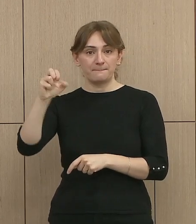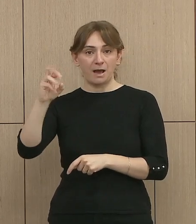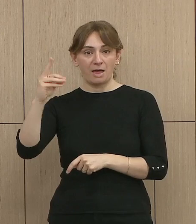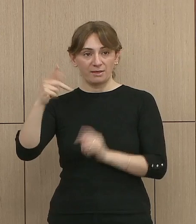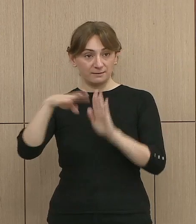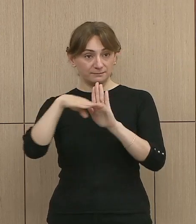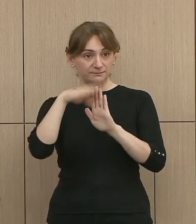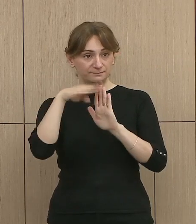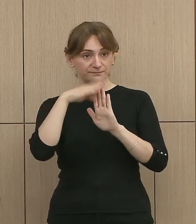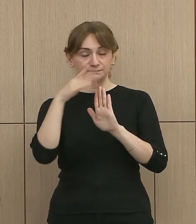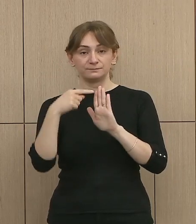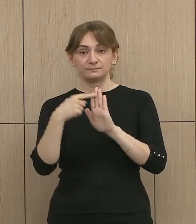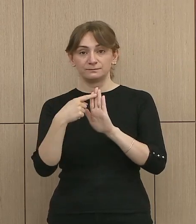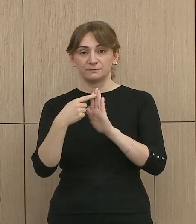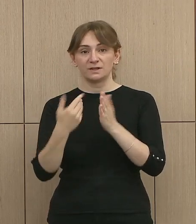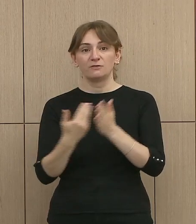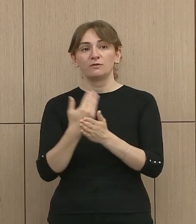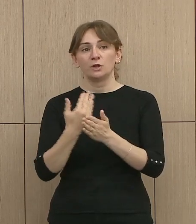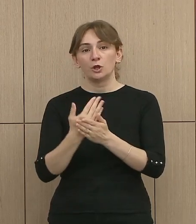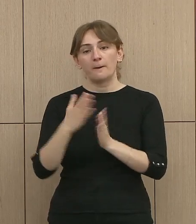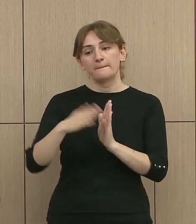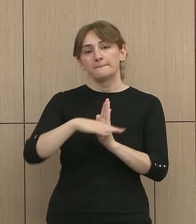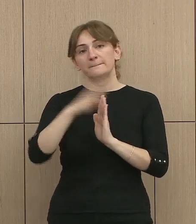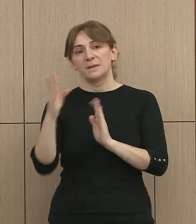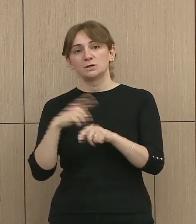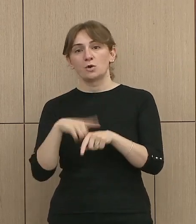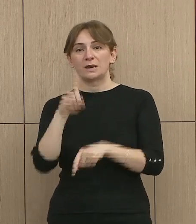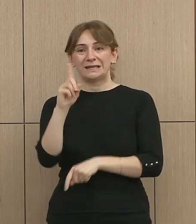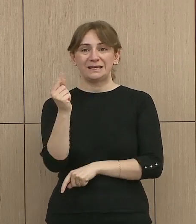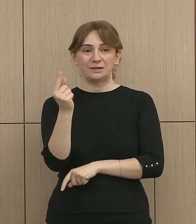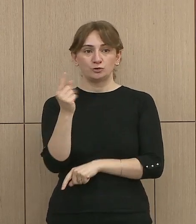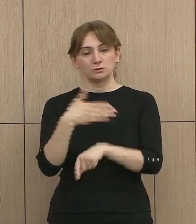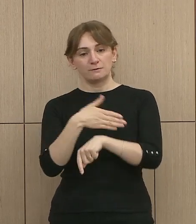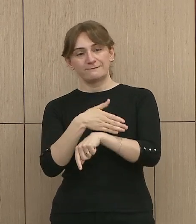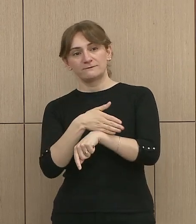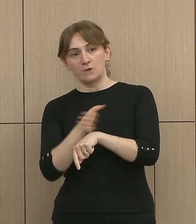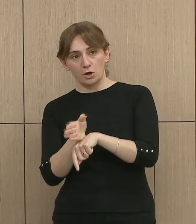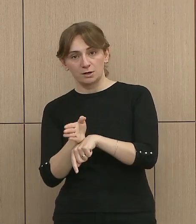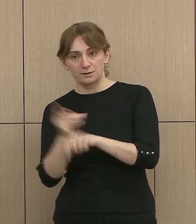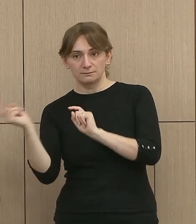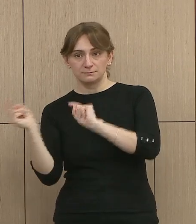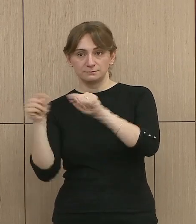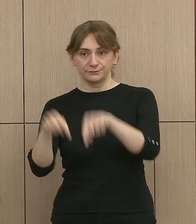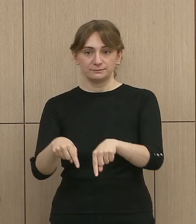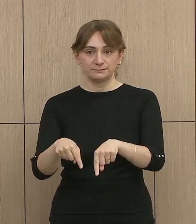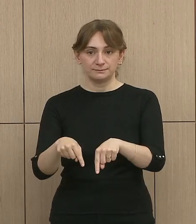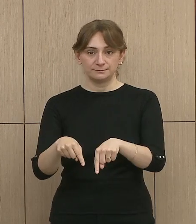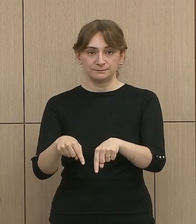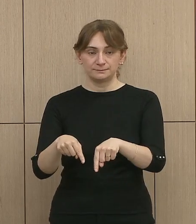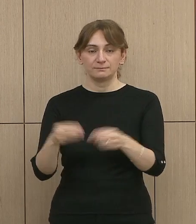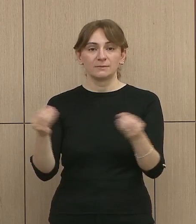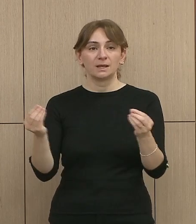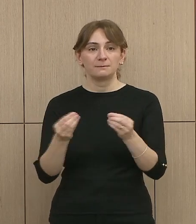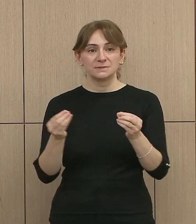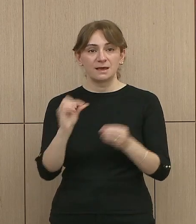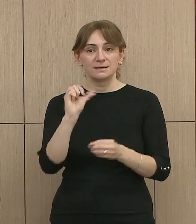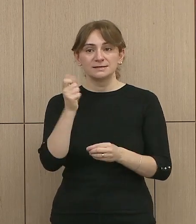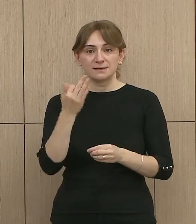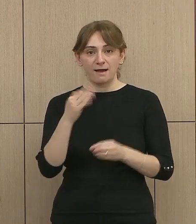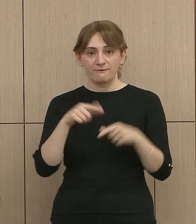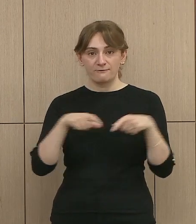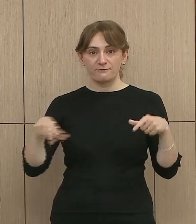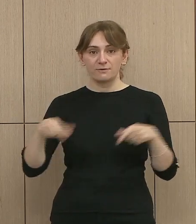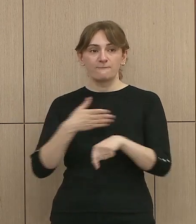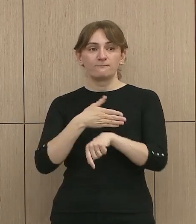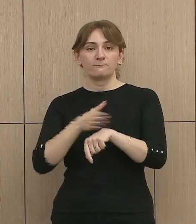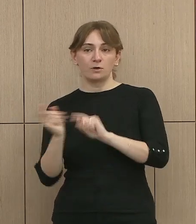Këtu filloj në arja një e 30 procesit, edhe këtu përshkakt të mëngjesës antarve të grupit nëmërimit dhe